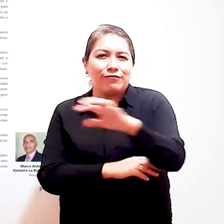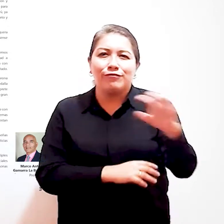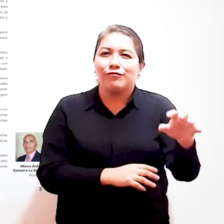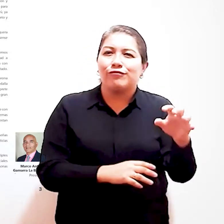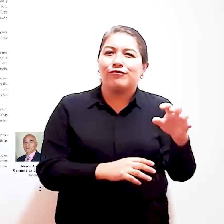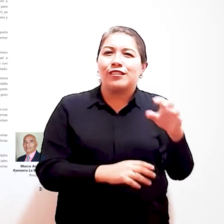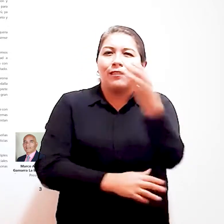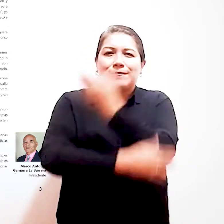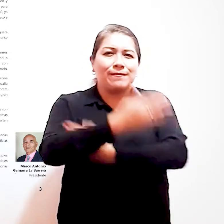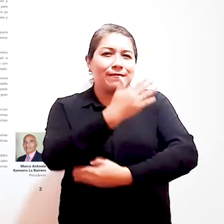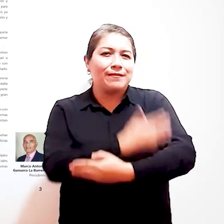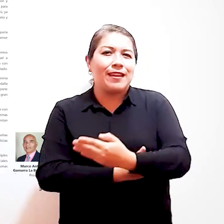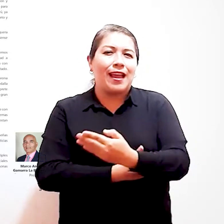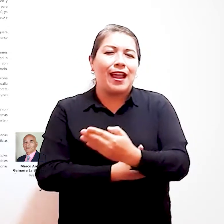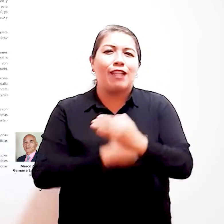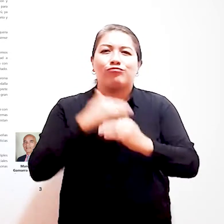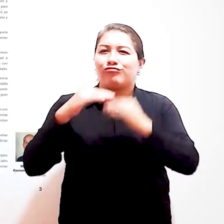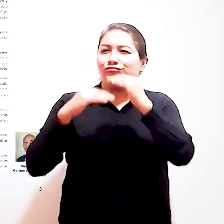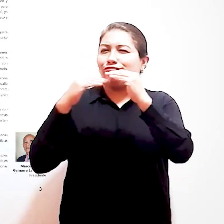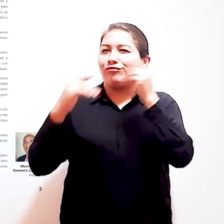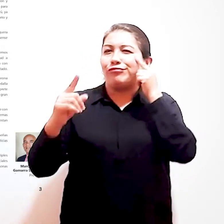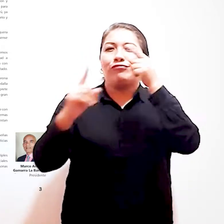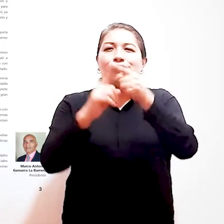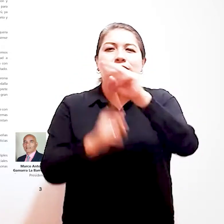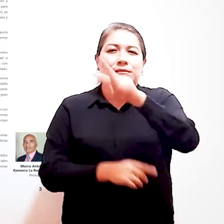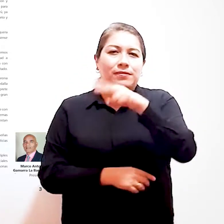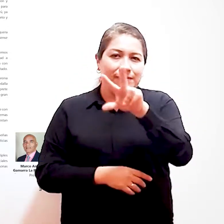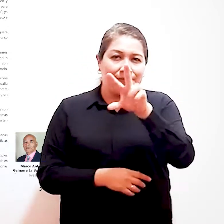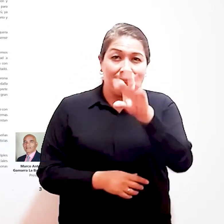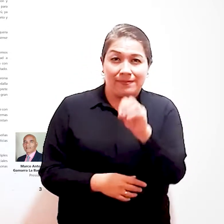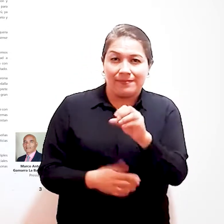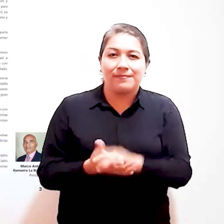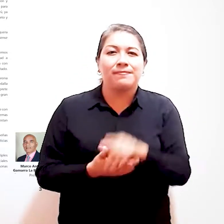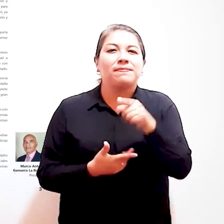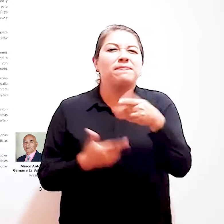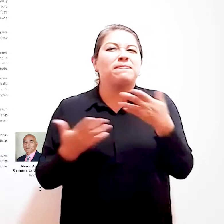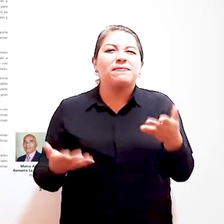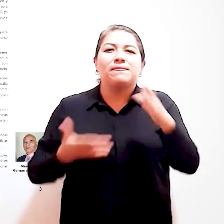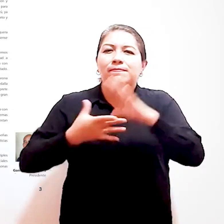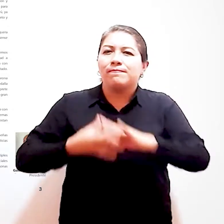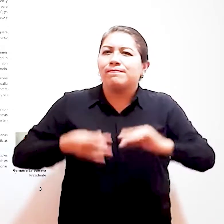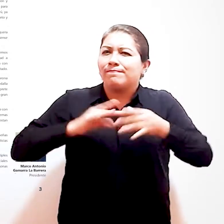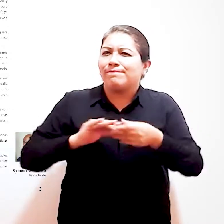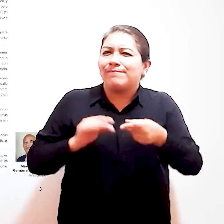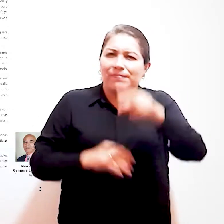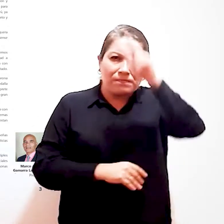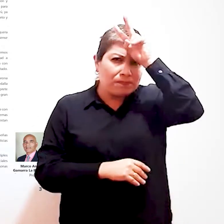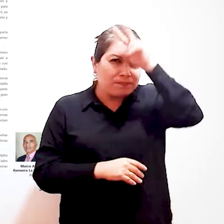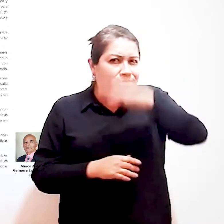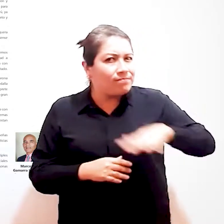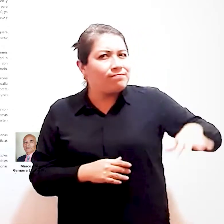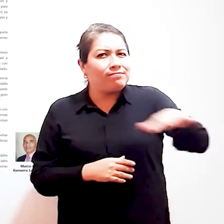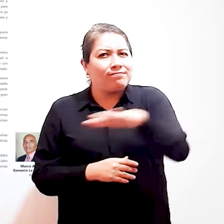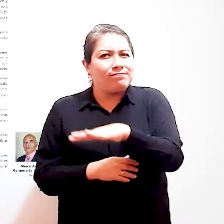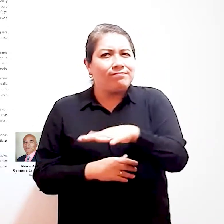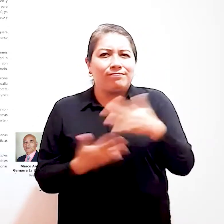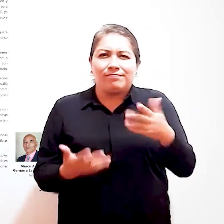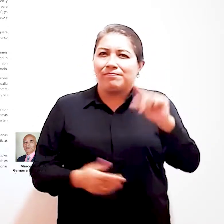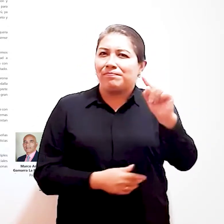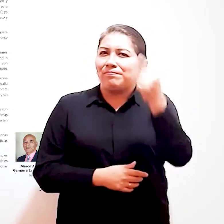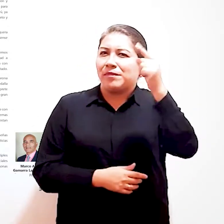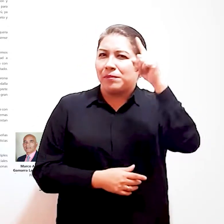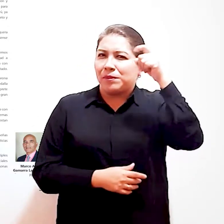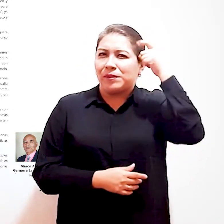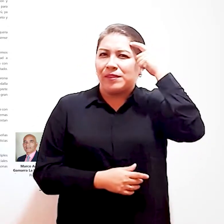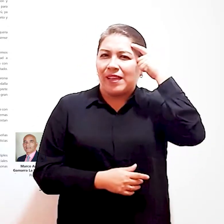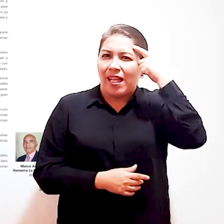Multisectorial en Discapacidad para el Desarrollo al 2030. La cual marcará un hito en la historia del Perú, ya que es